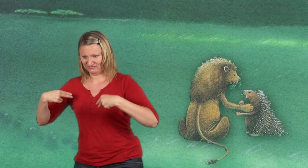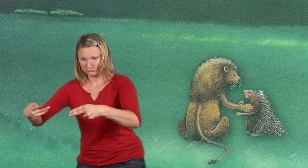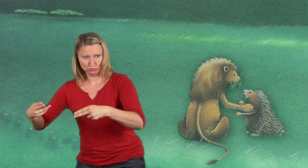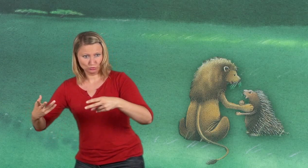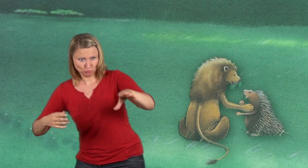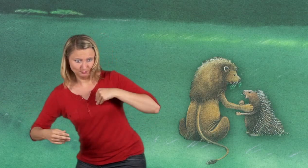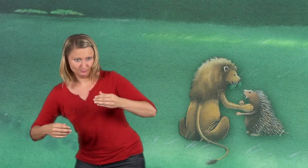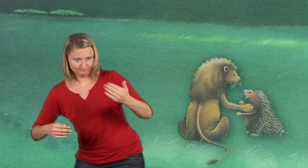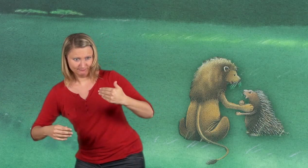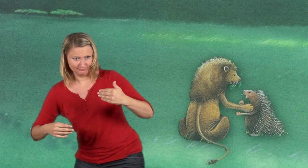flicken.